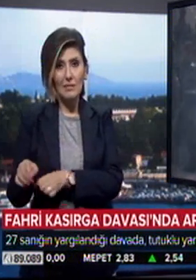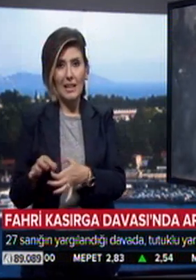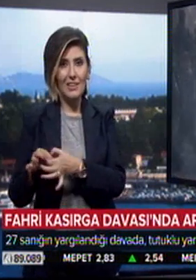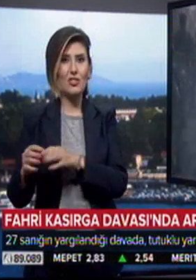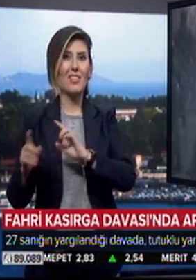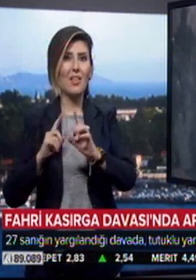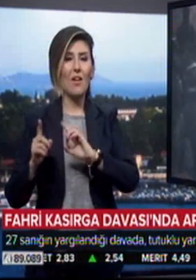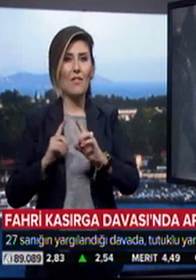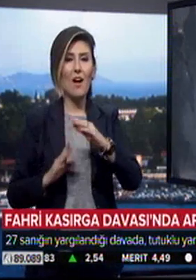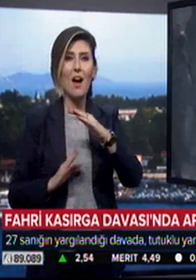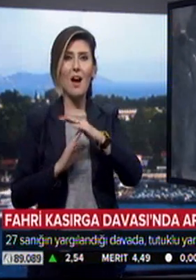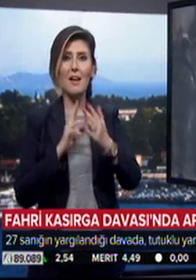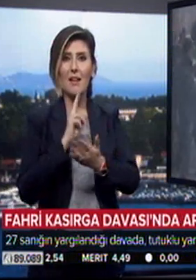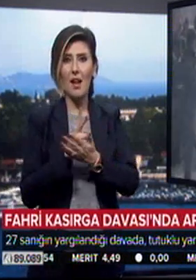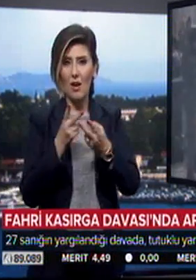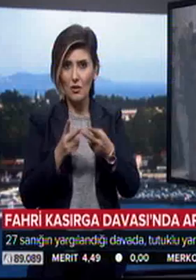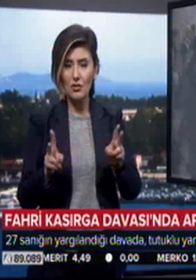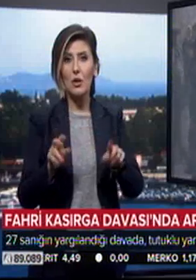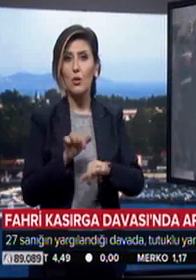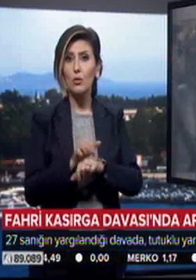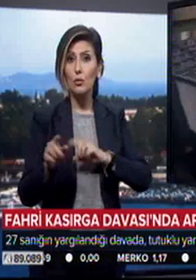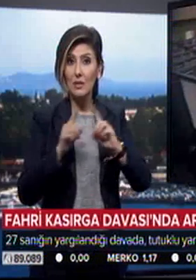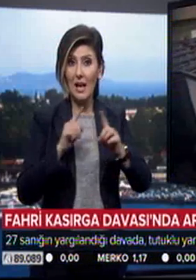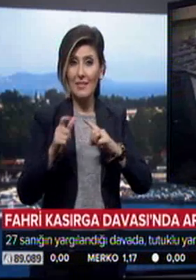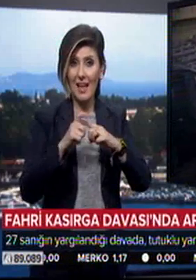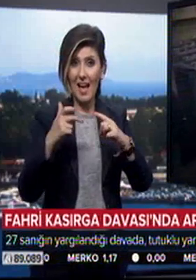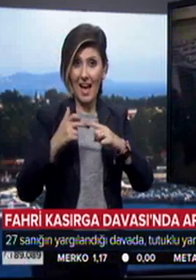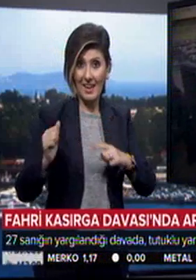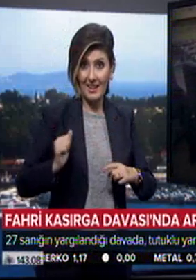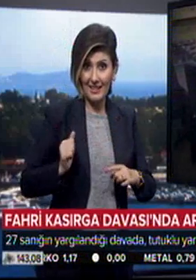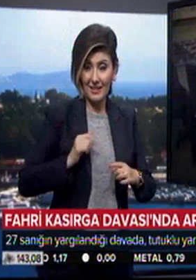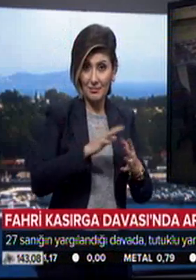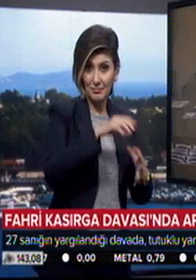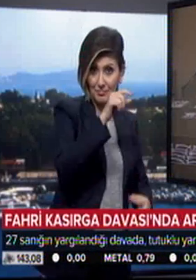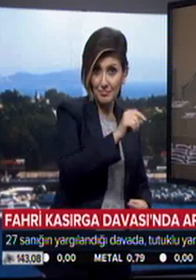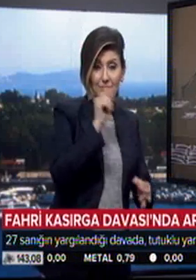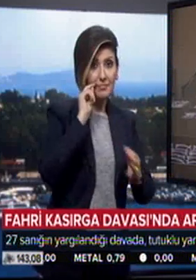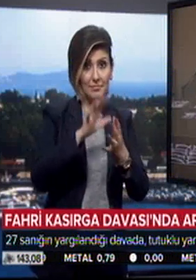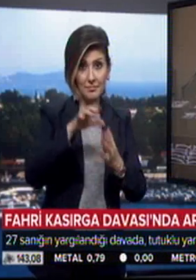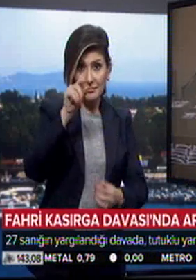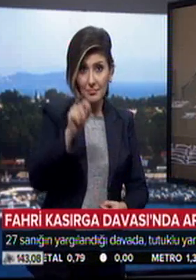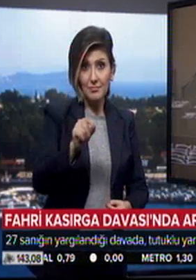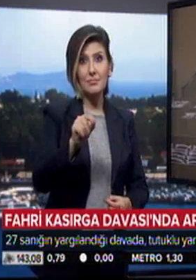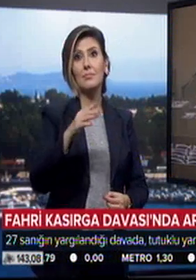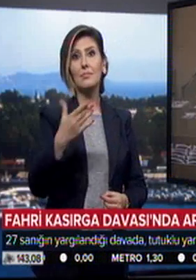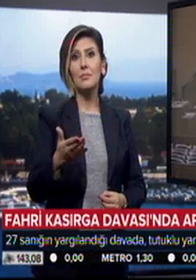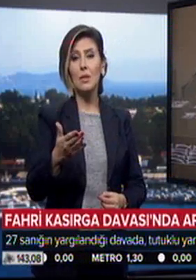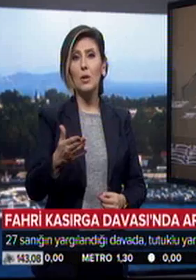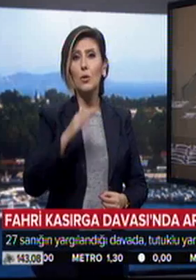ara karar açıklandı. Tutuklu yargılanan erler Mehmet Akif Öz Yılmaz ve Aykut Şahin